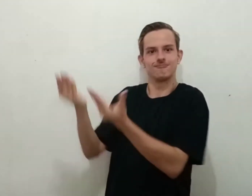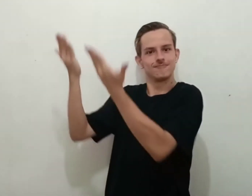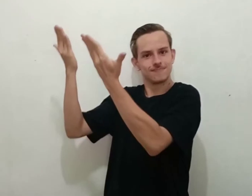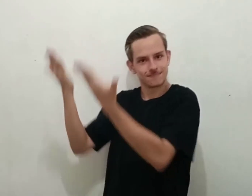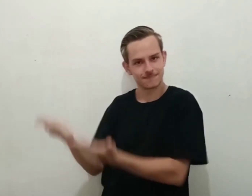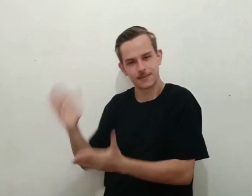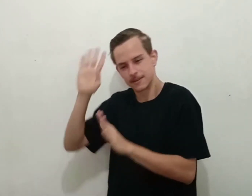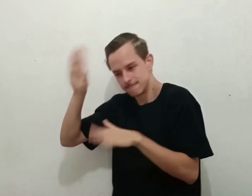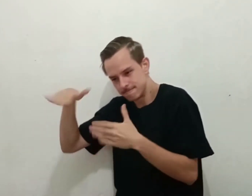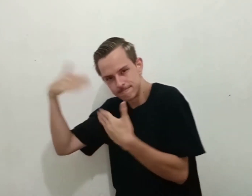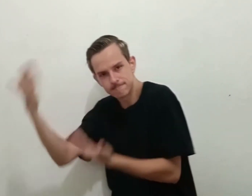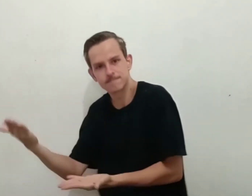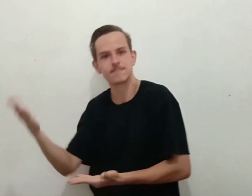excelentíssimo Teófilo.